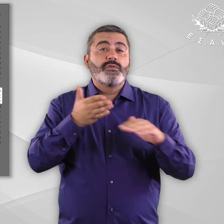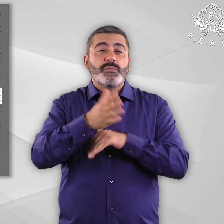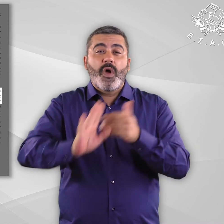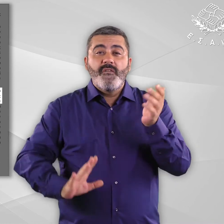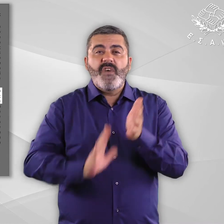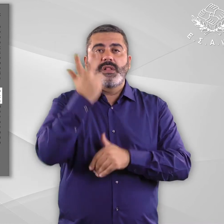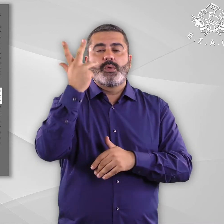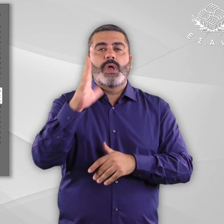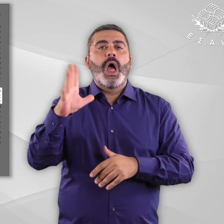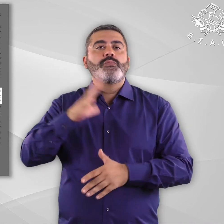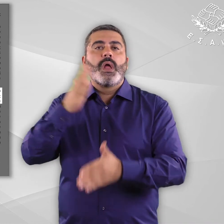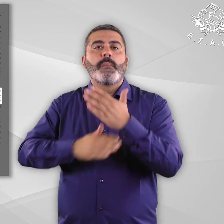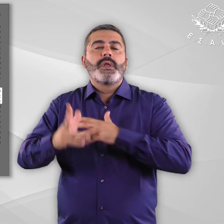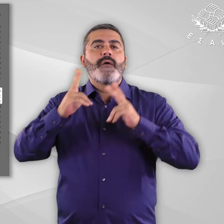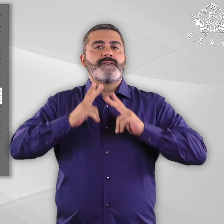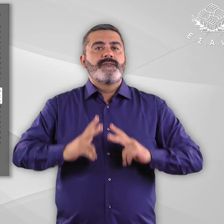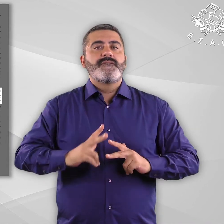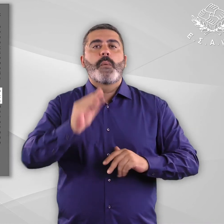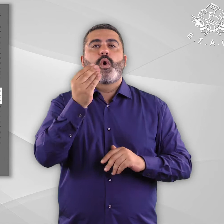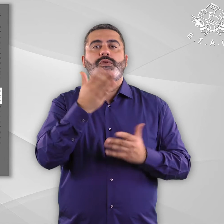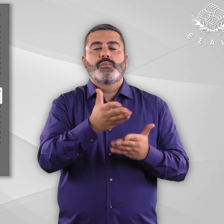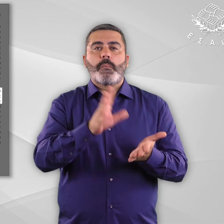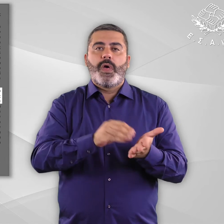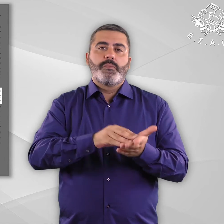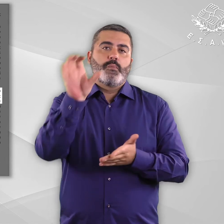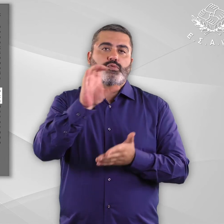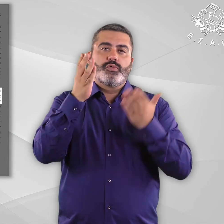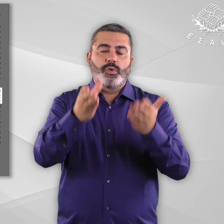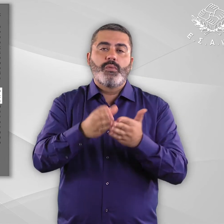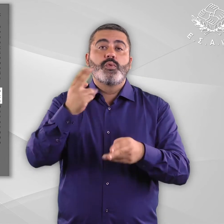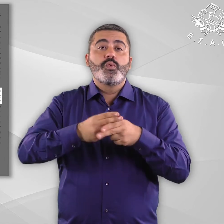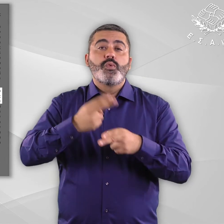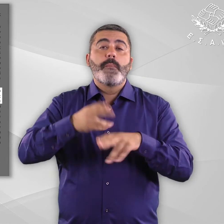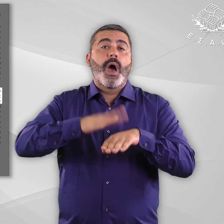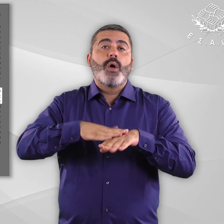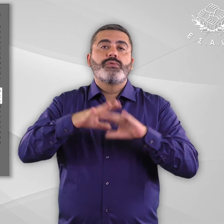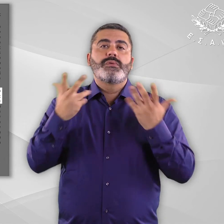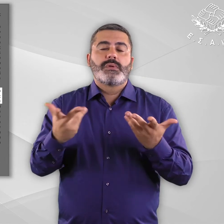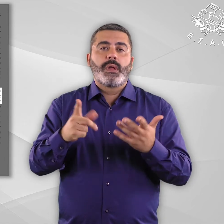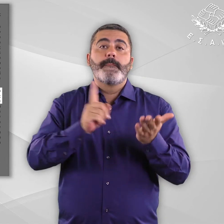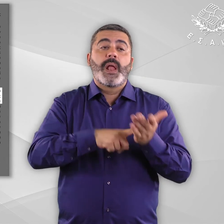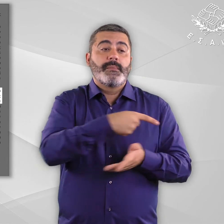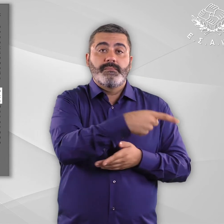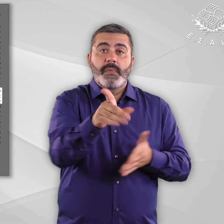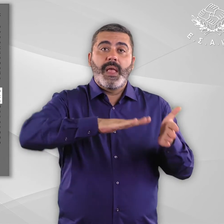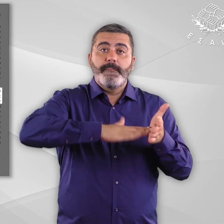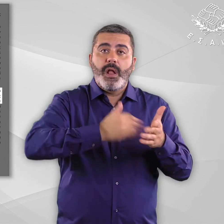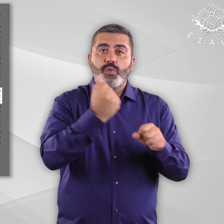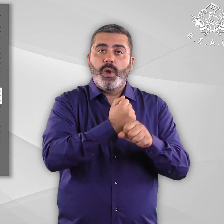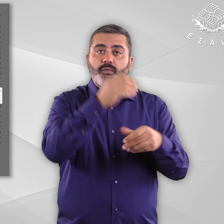χώρους πολιτισμού, όπως τα μουσεία, σημαντικώς παράγοντας θεωρείται και η επιμόρφωση του προσωπικού των χώρων αυτών σε θέματα αναπηρίας και